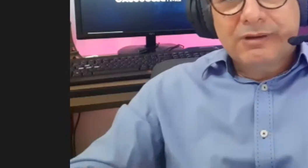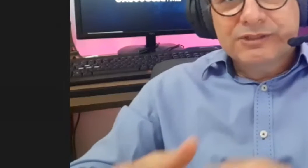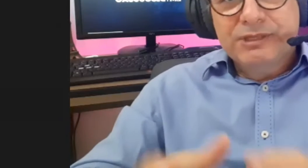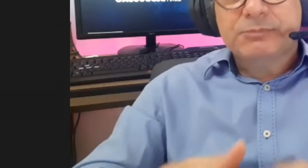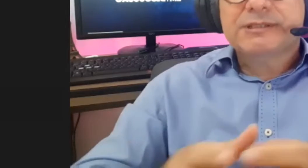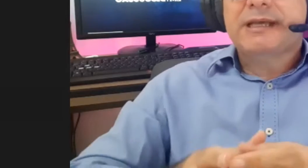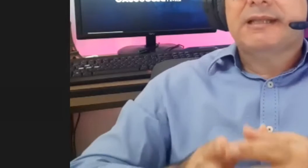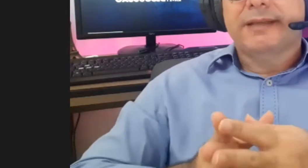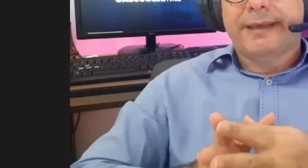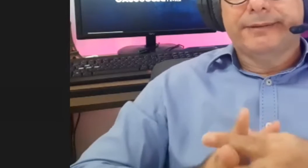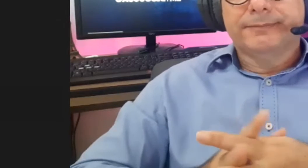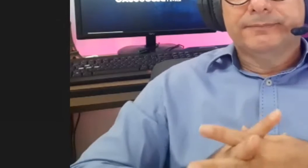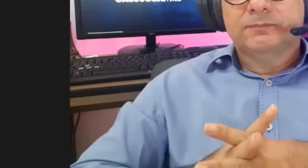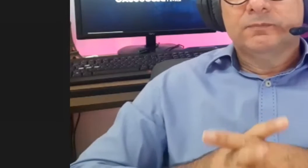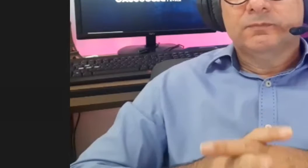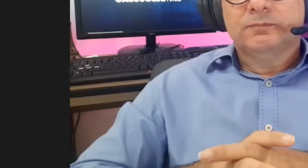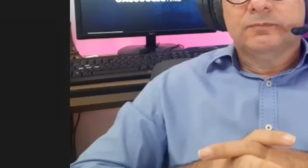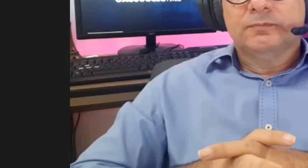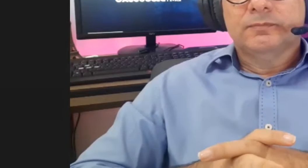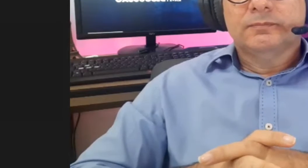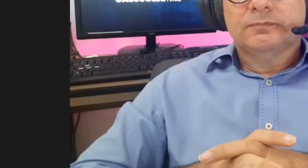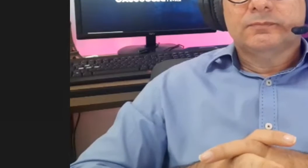são as mesmas que ela tem?